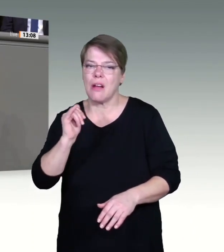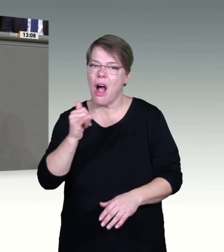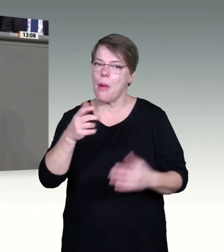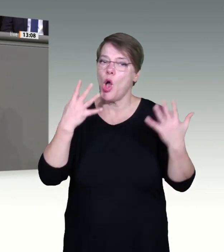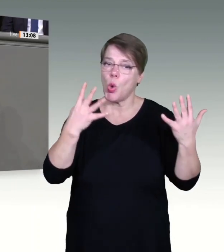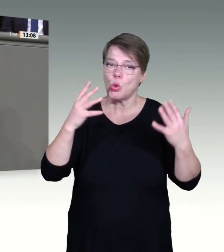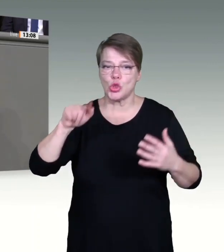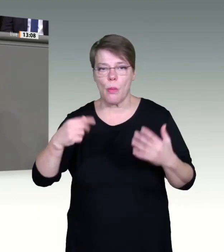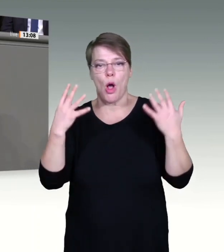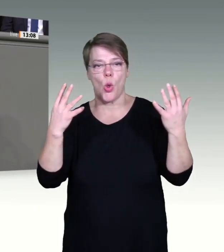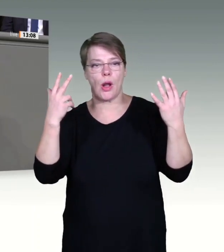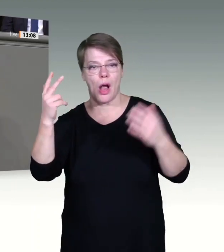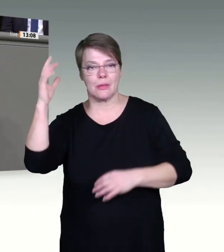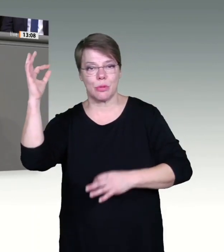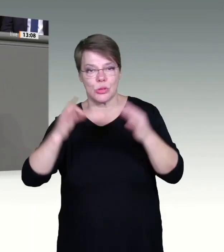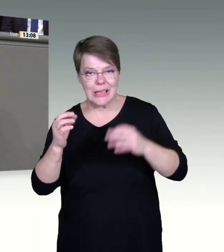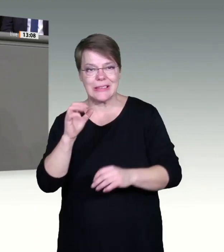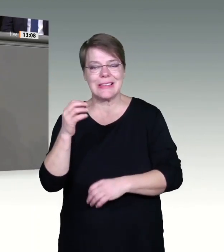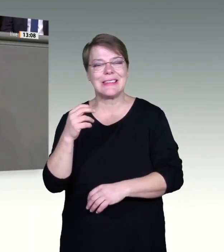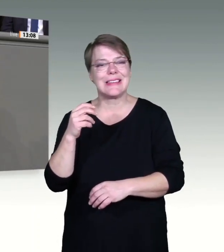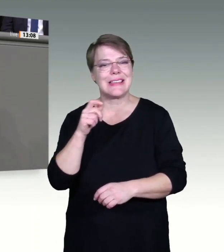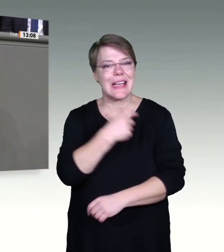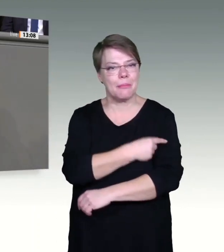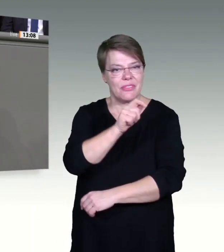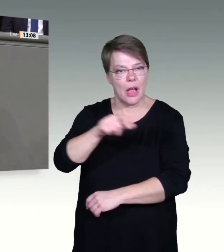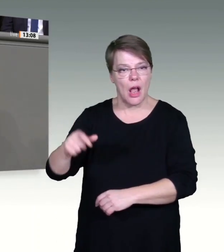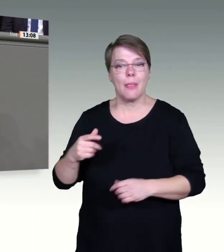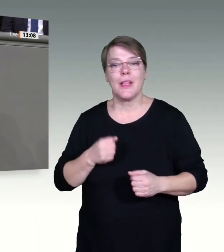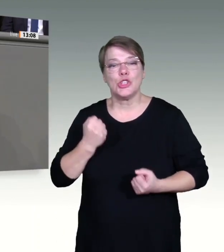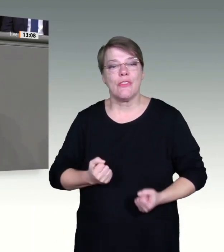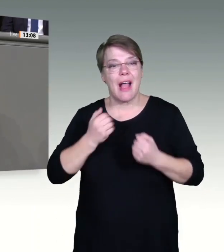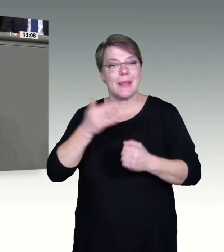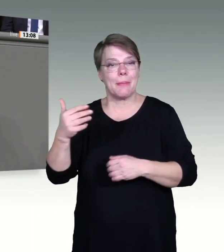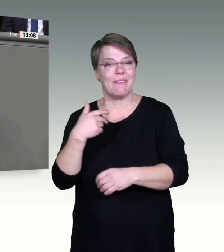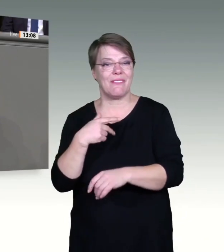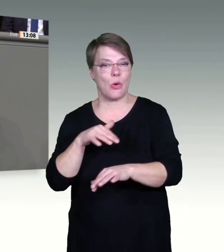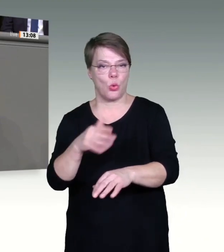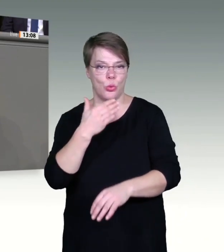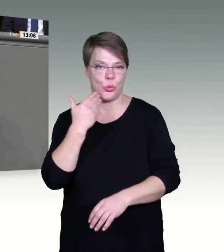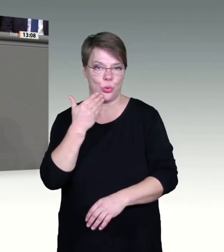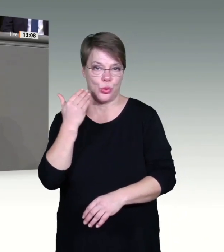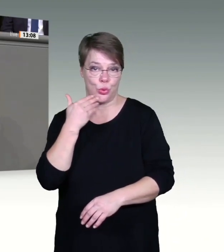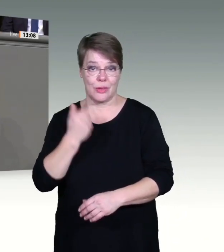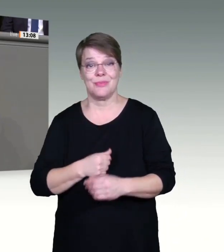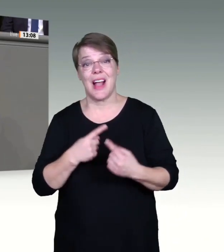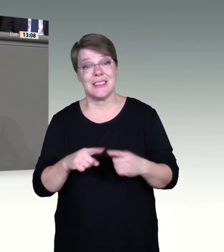Das Risiko, an Corona zu versterben, ist frisch geimpft und geboostert minimal. Es gibt außer für